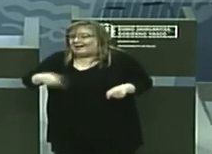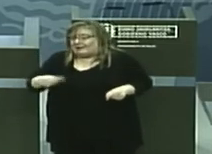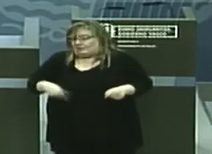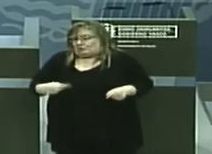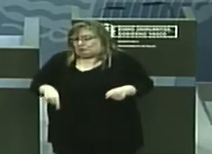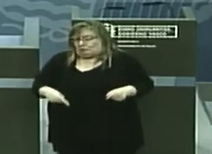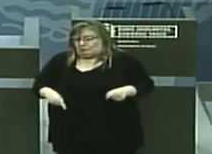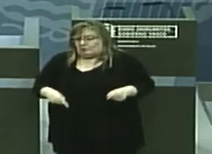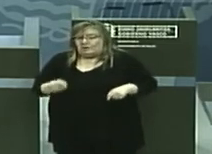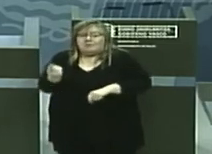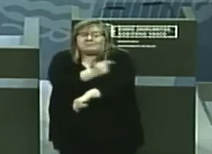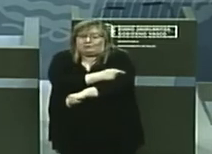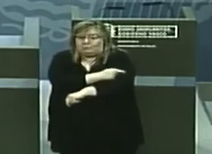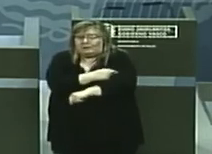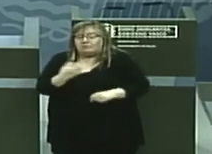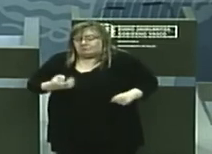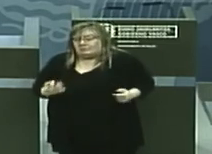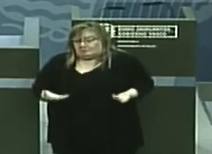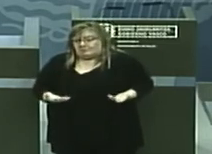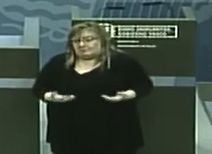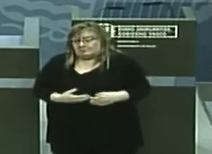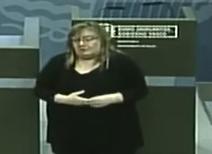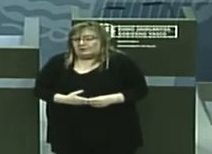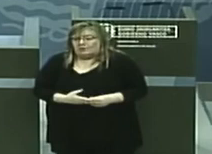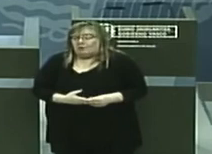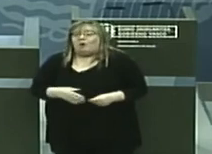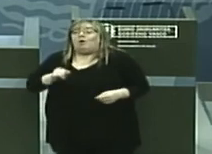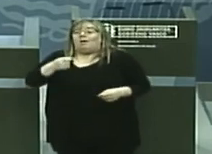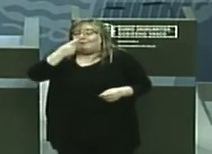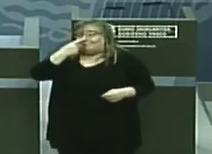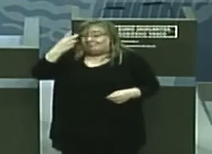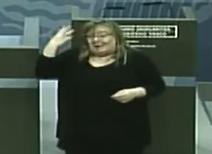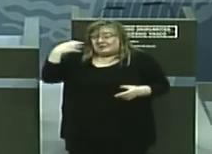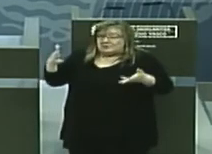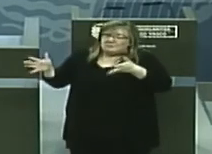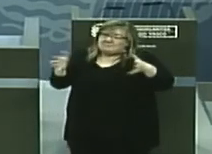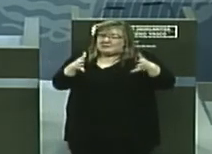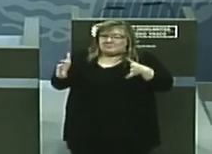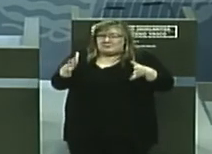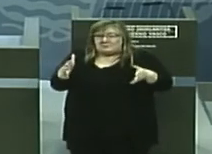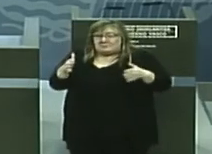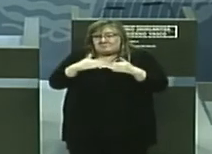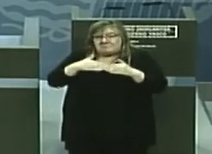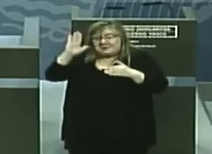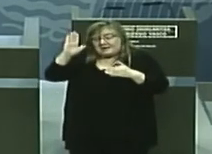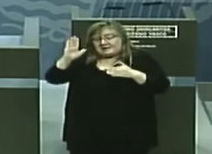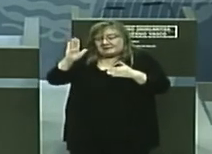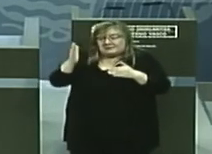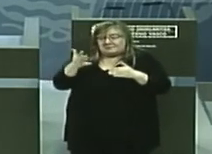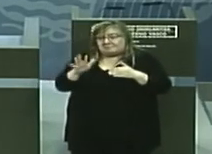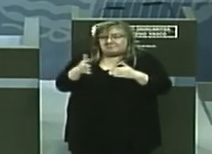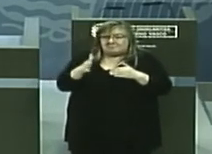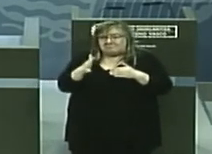en la vacuna efectiva. Otros años solemos andar en cifras superiores en